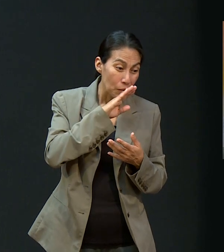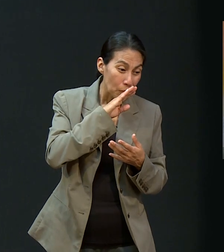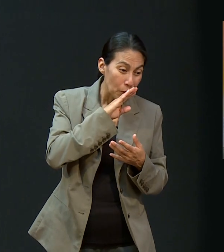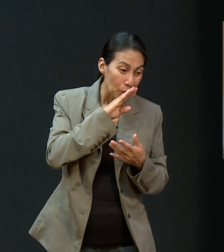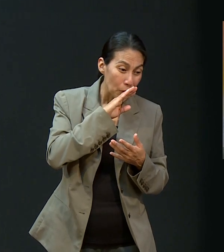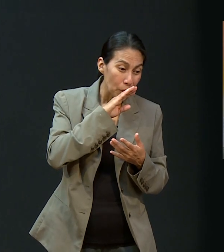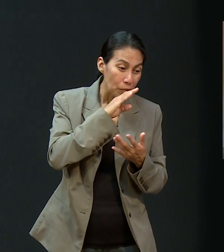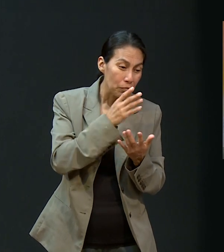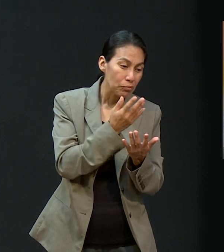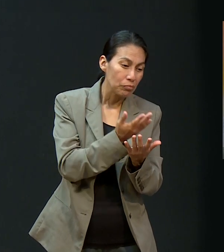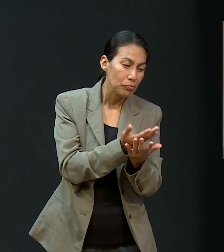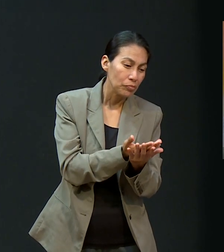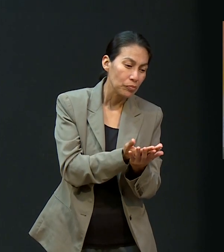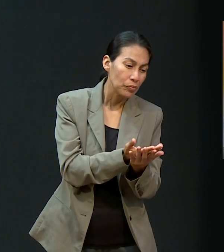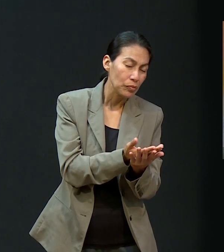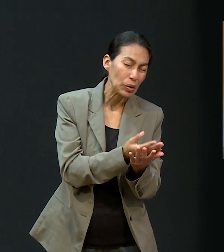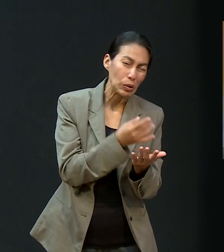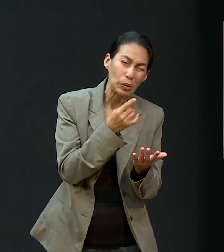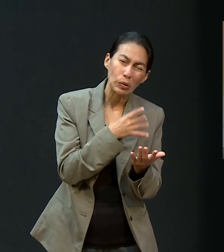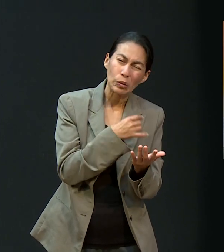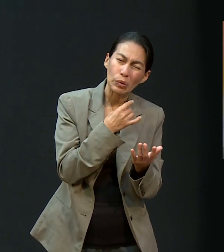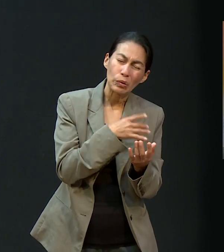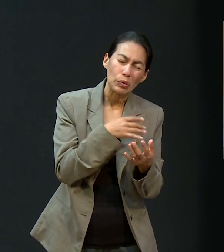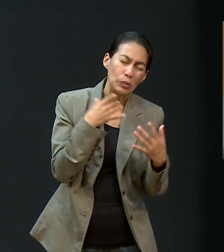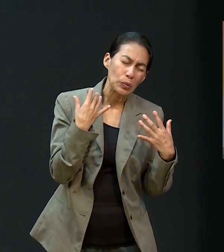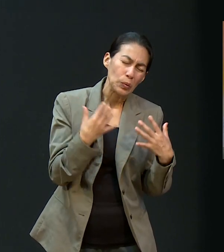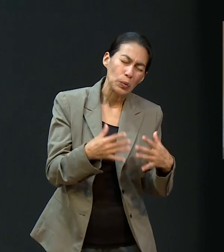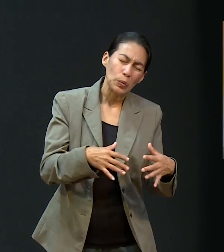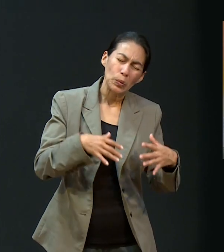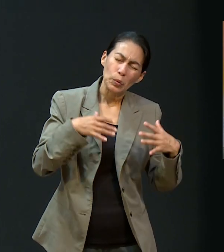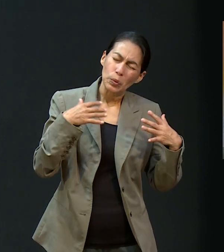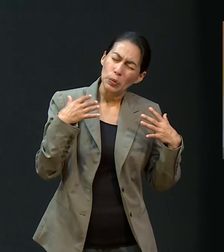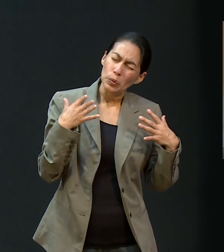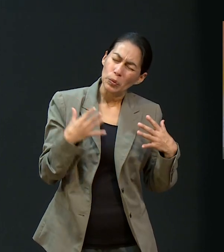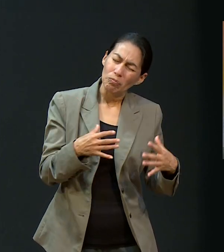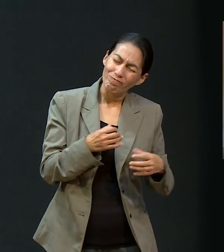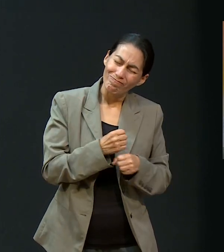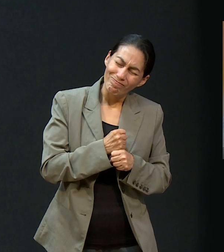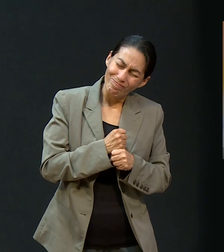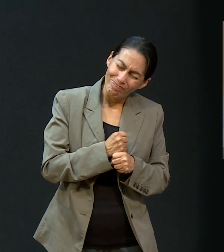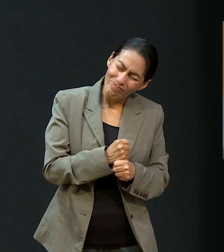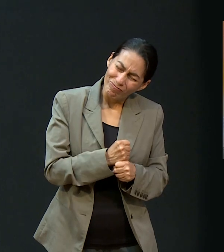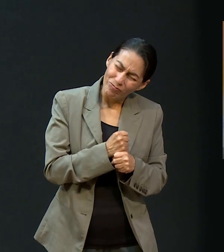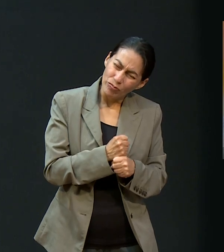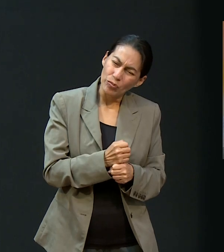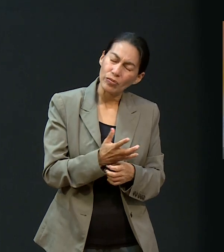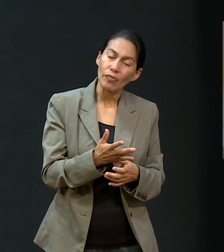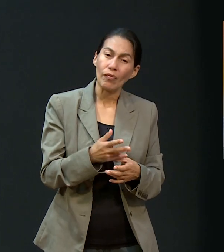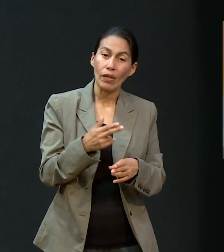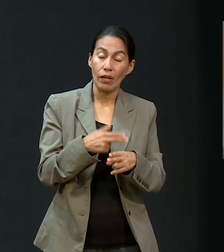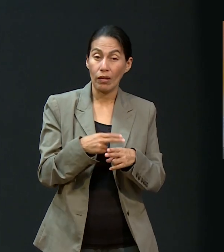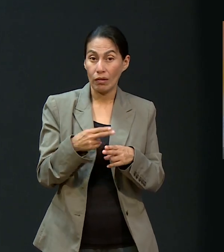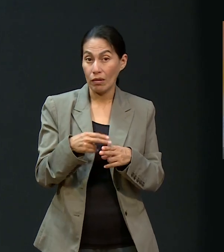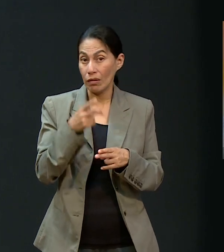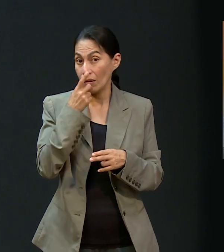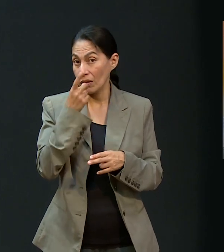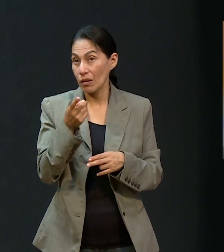mamá no se podía parar de la cama. Era un inmenso dolor que ella llegó a decir, quiero, o sea,